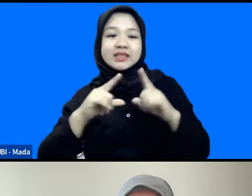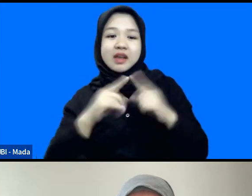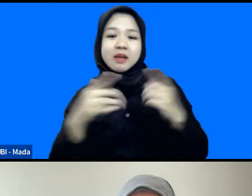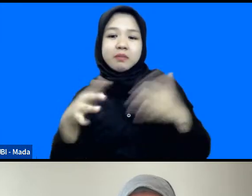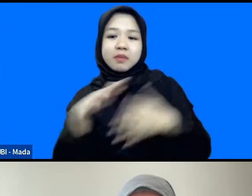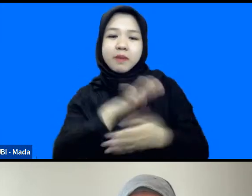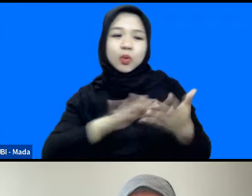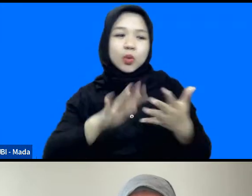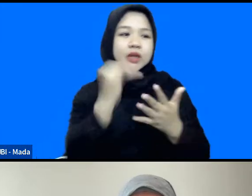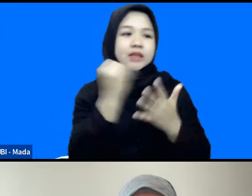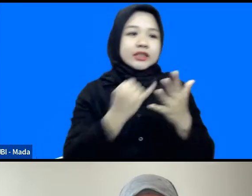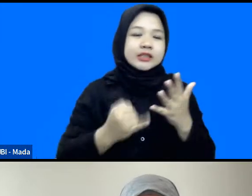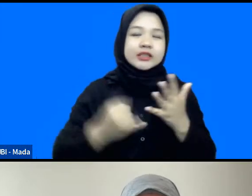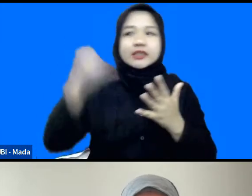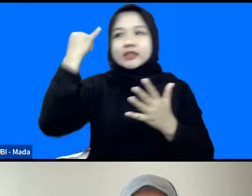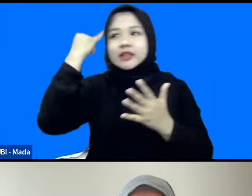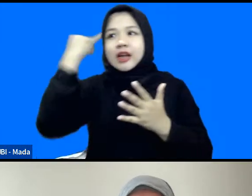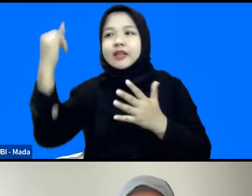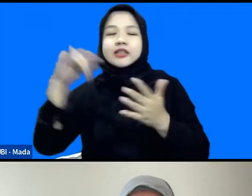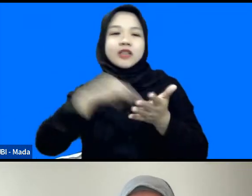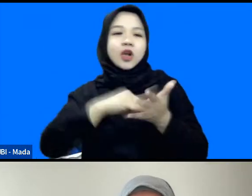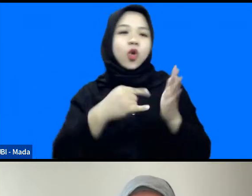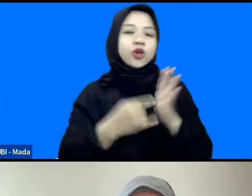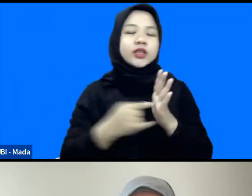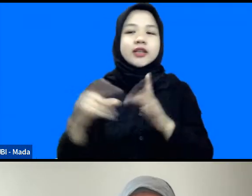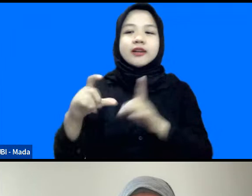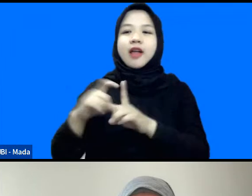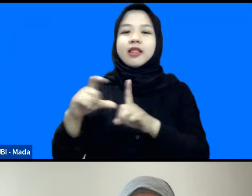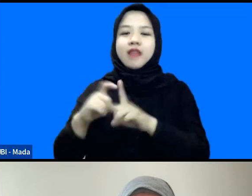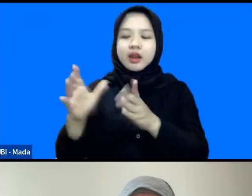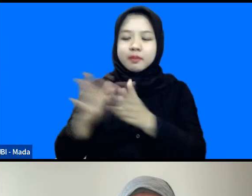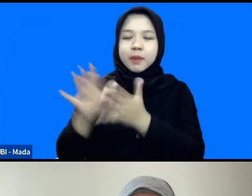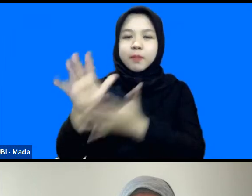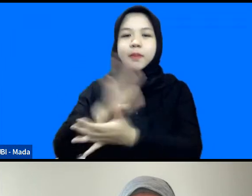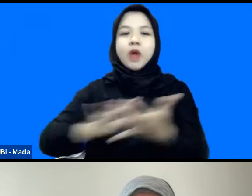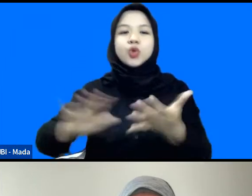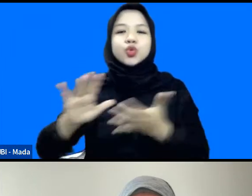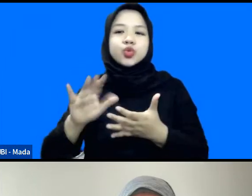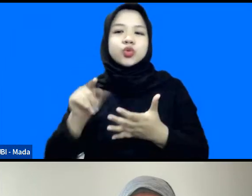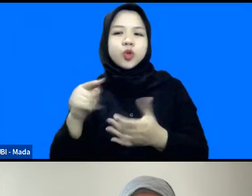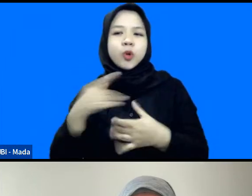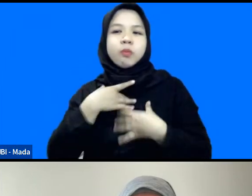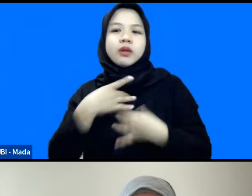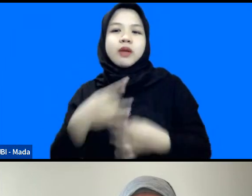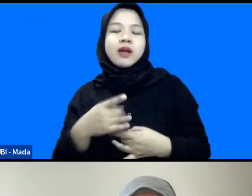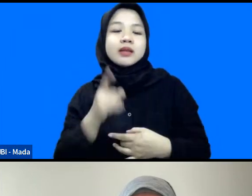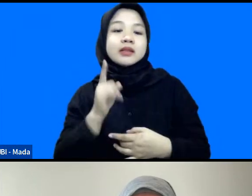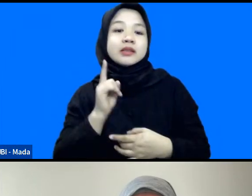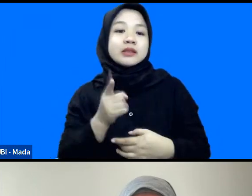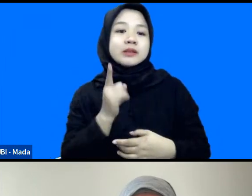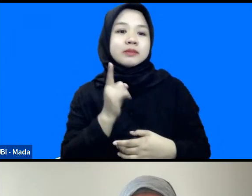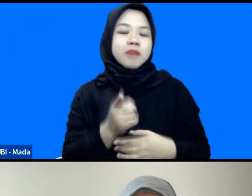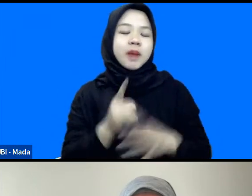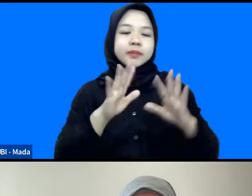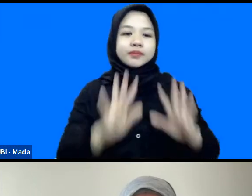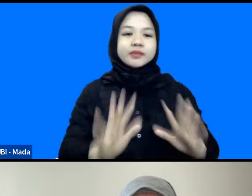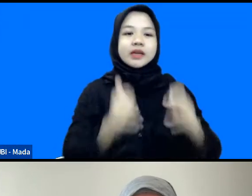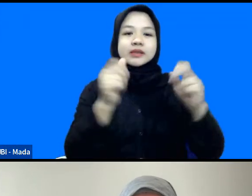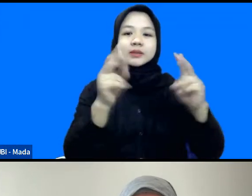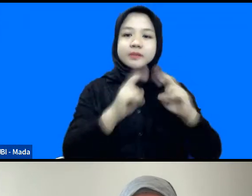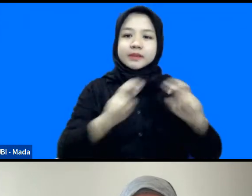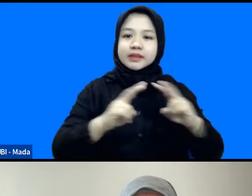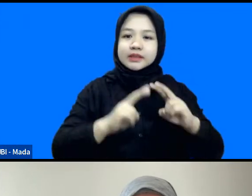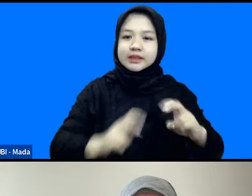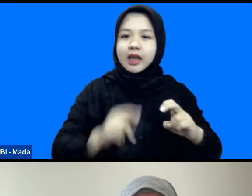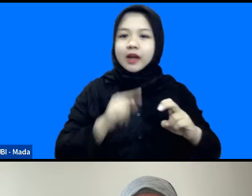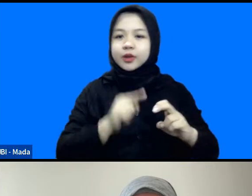sains, teknologi dan data ini cukup menarik karena memang kemudian apa yang hasil-hasil penelitian itu kemudian